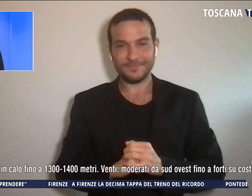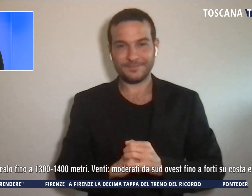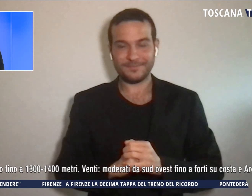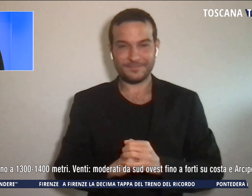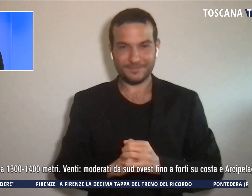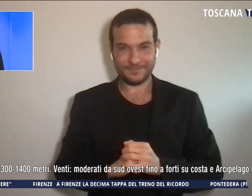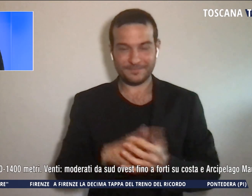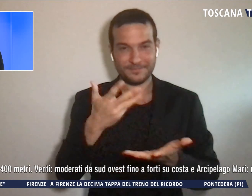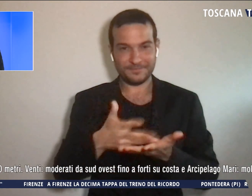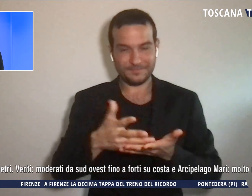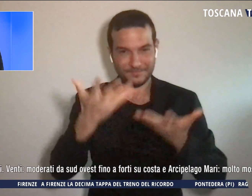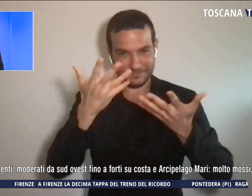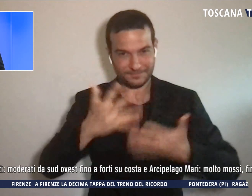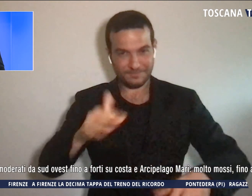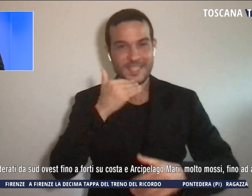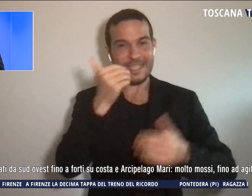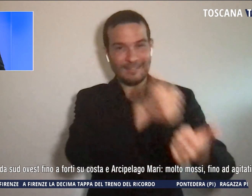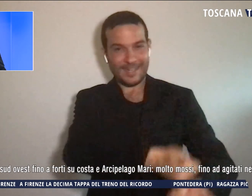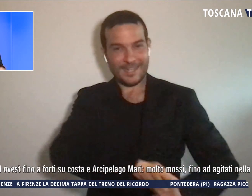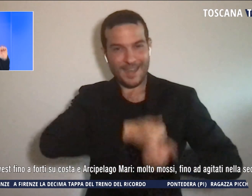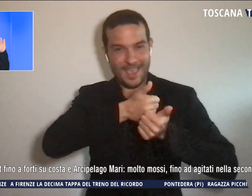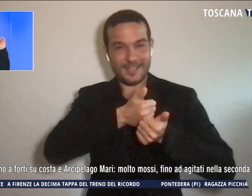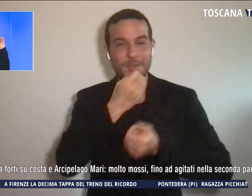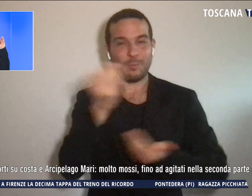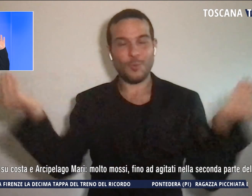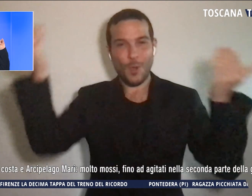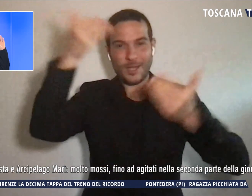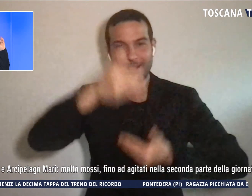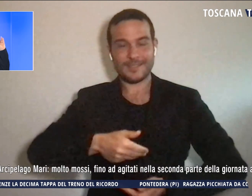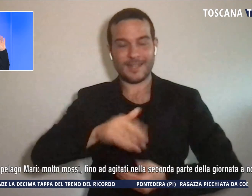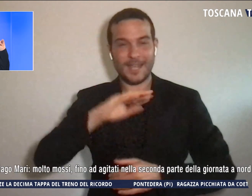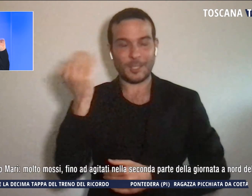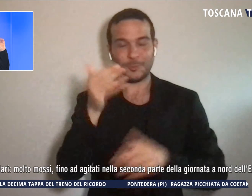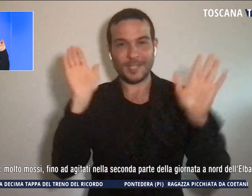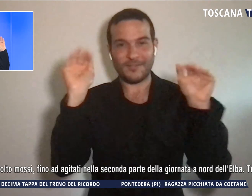Il telegiornale termina qui, grazie per averci seguito, buona serata a tutti e arrivederci.